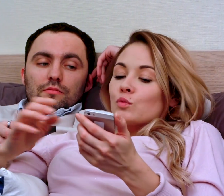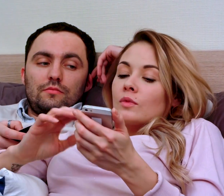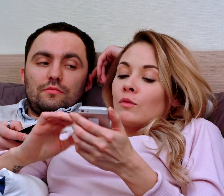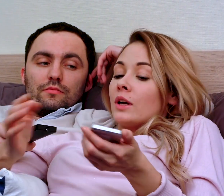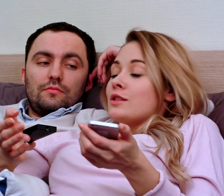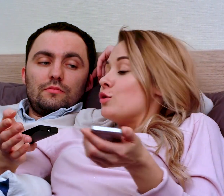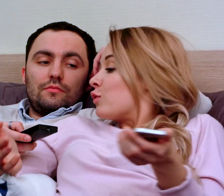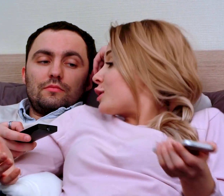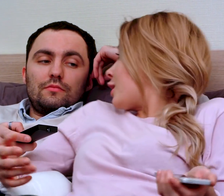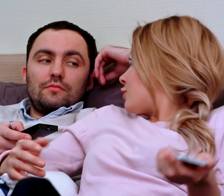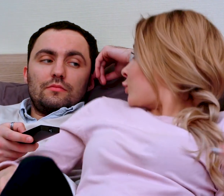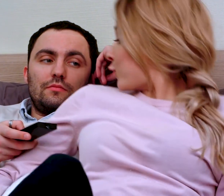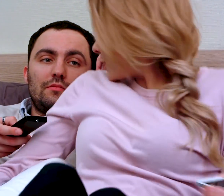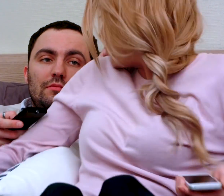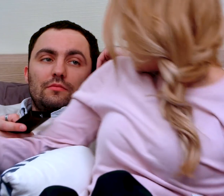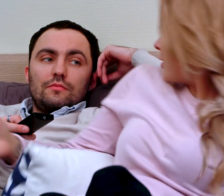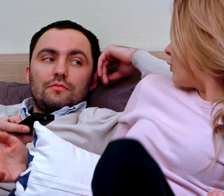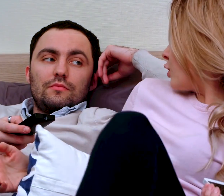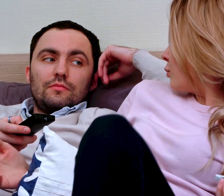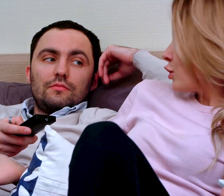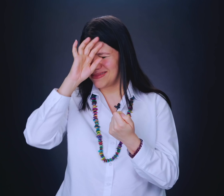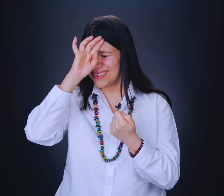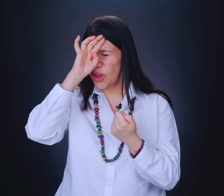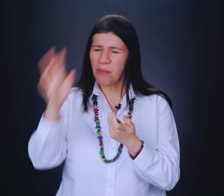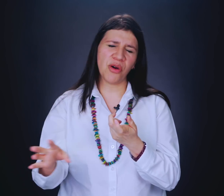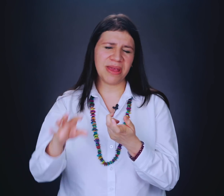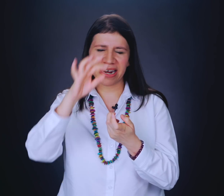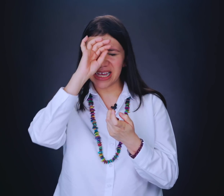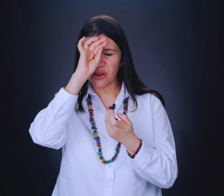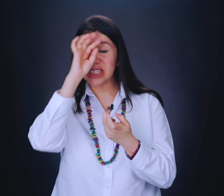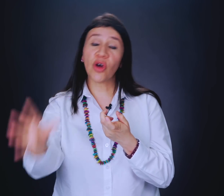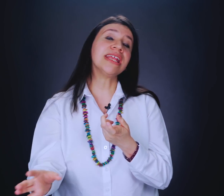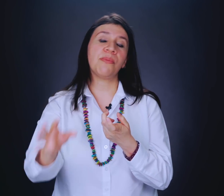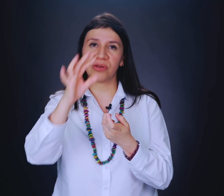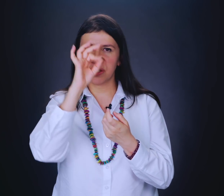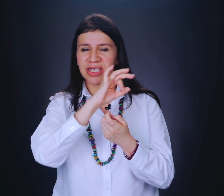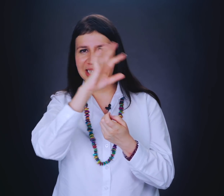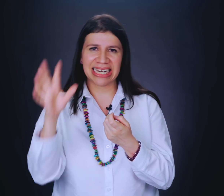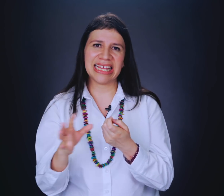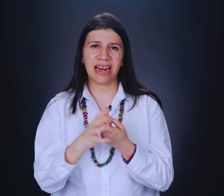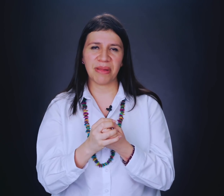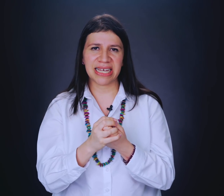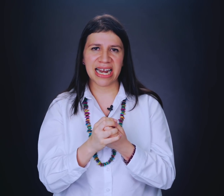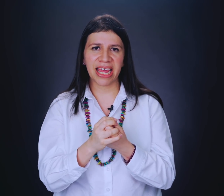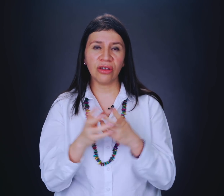ambas personas, ¿no? Entonces, si tú dices, ok, no me puedo olvidar de eso, estoy en el proceso de tratar de dejar pensar en aquello,